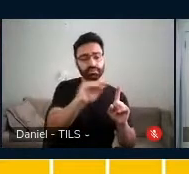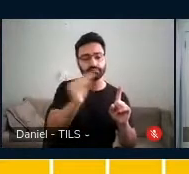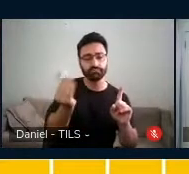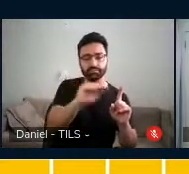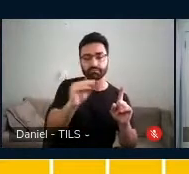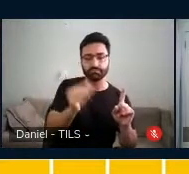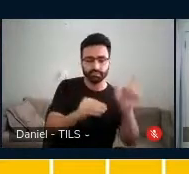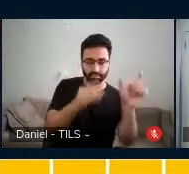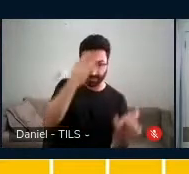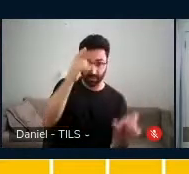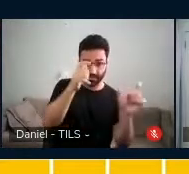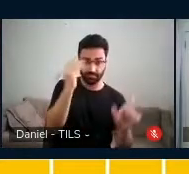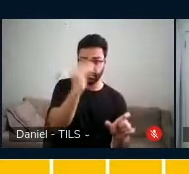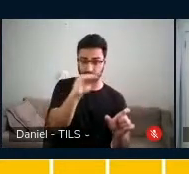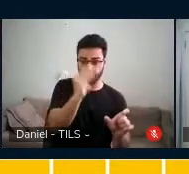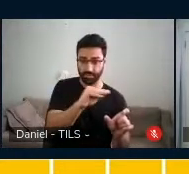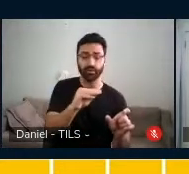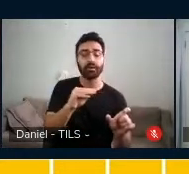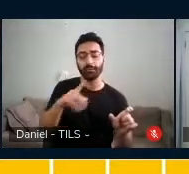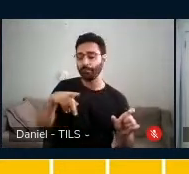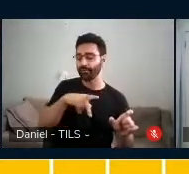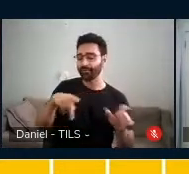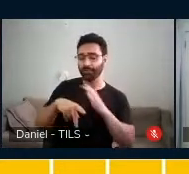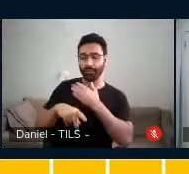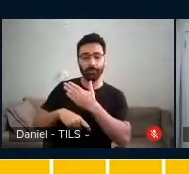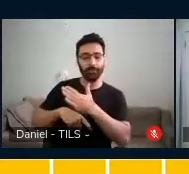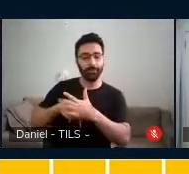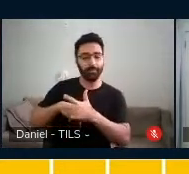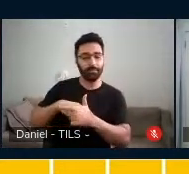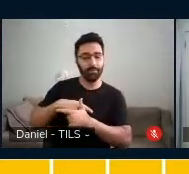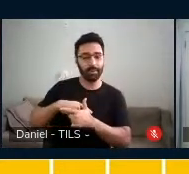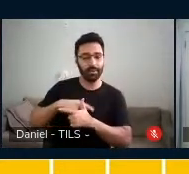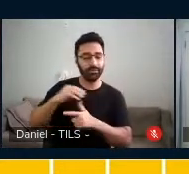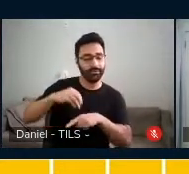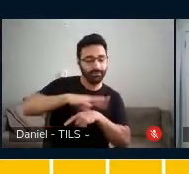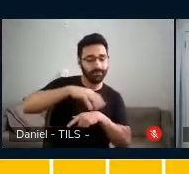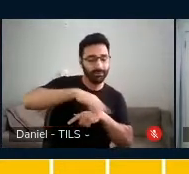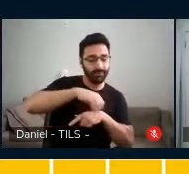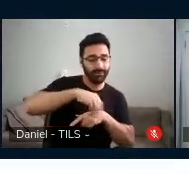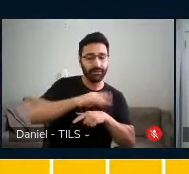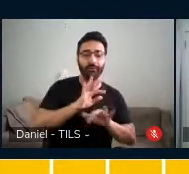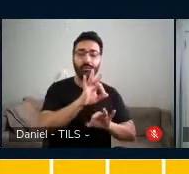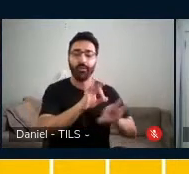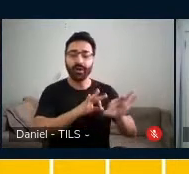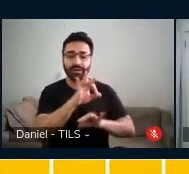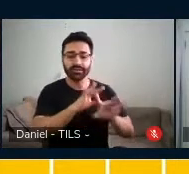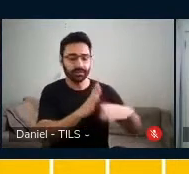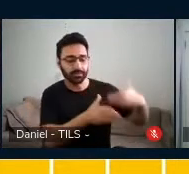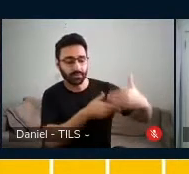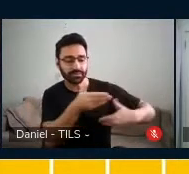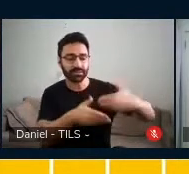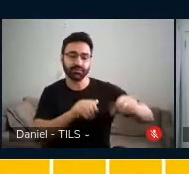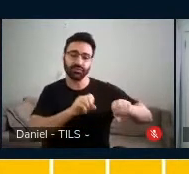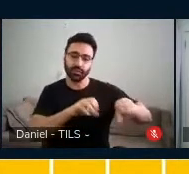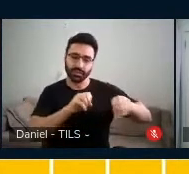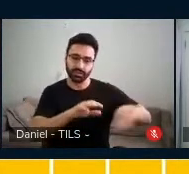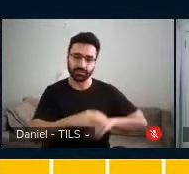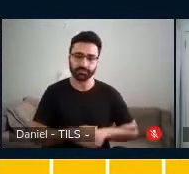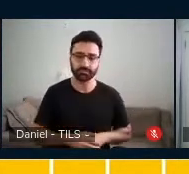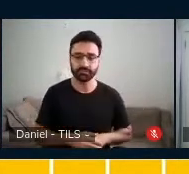isso o verdadeiro papel do professor como organizador do espaço e dos processos educativos.